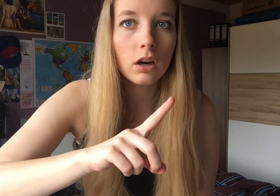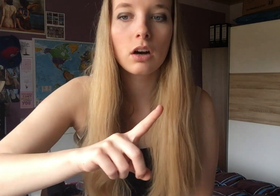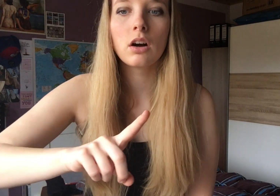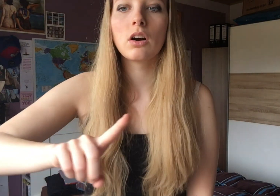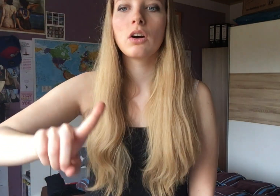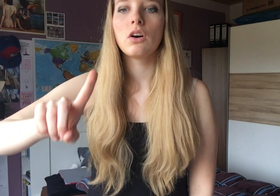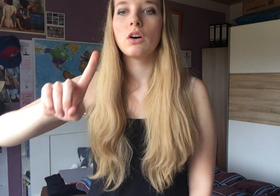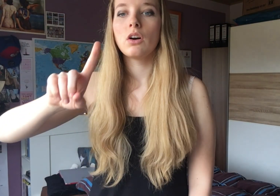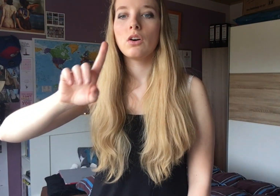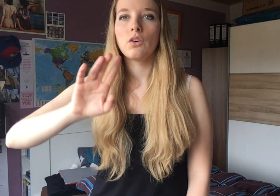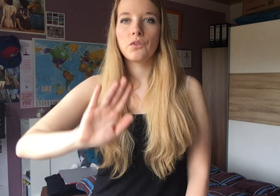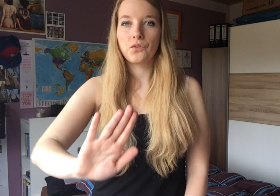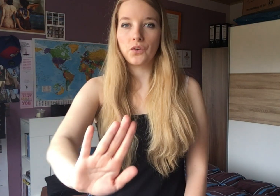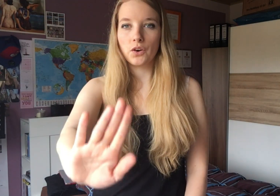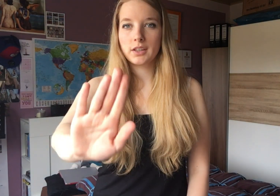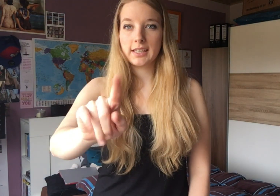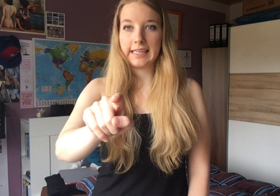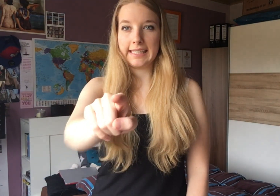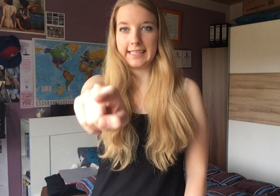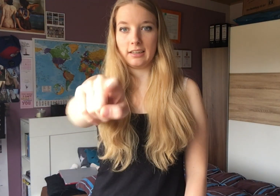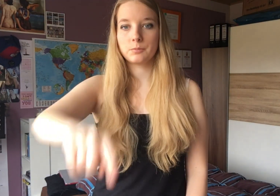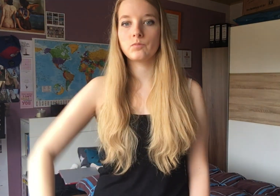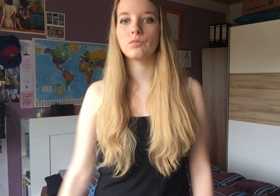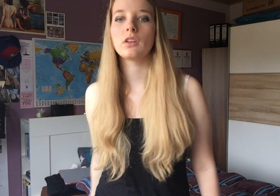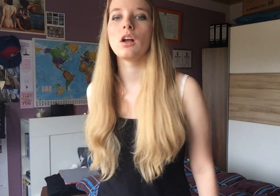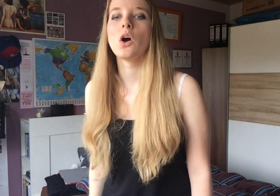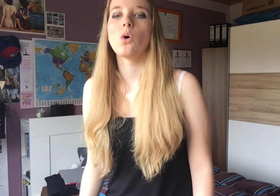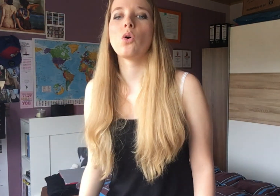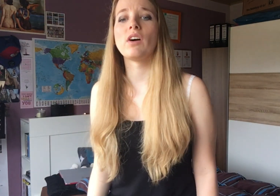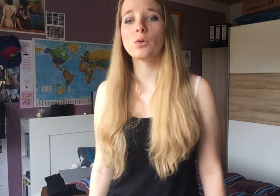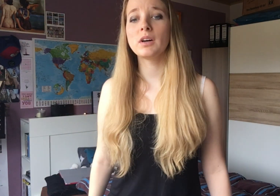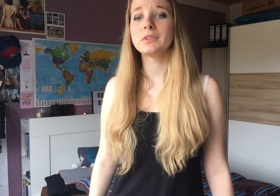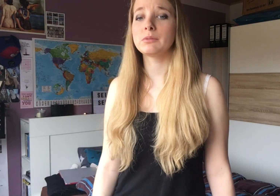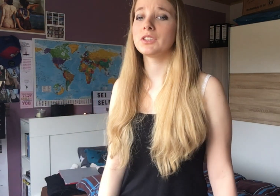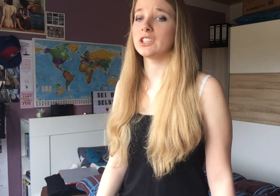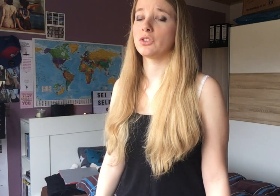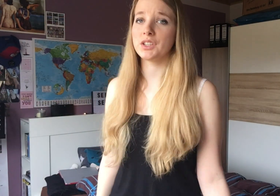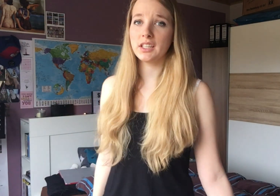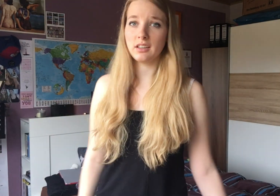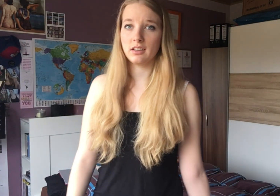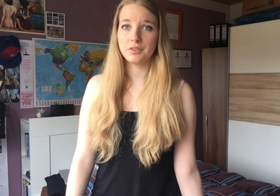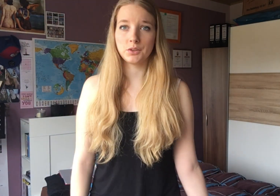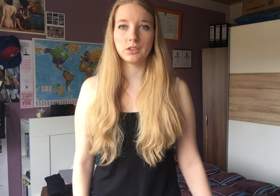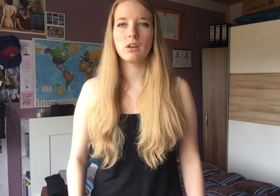von dir. Oh, warum habe ich mich jetzt schon wieder hierher verirrt?